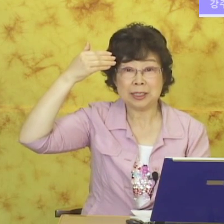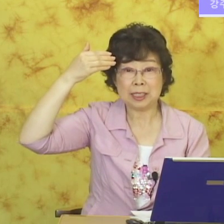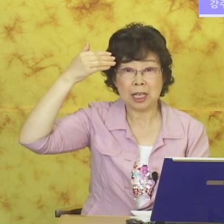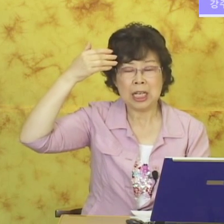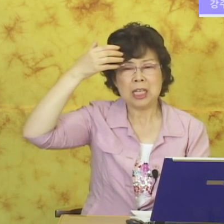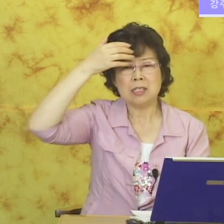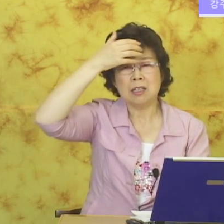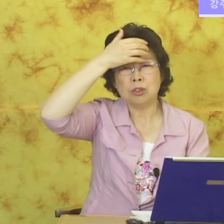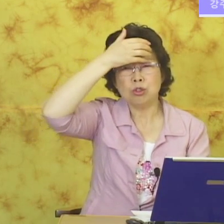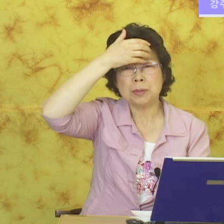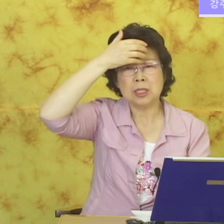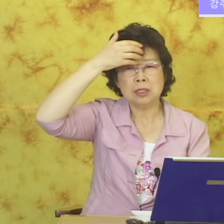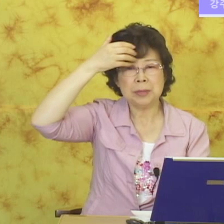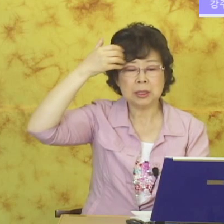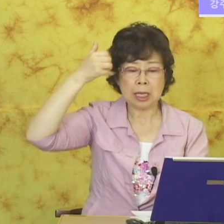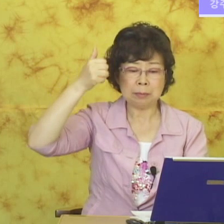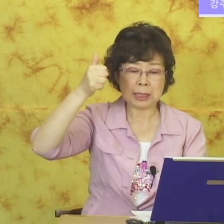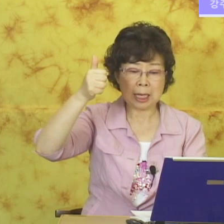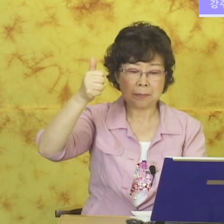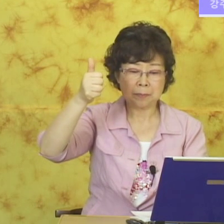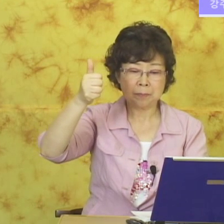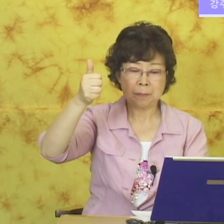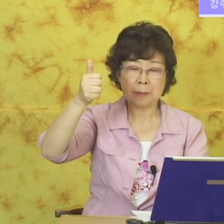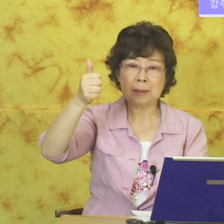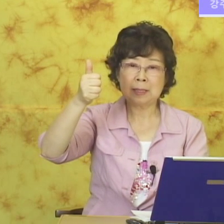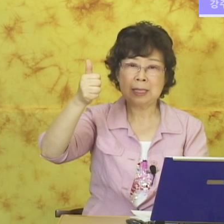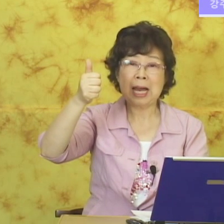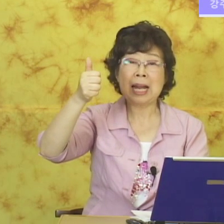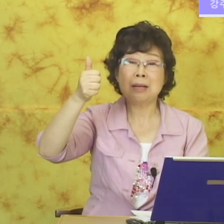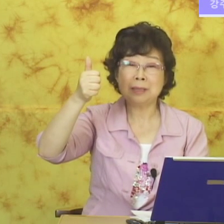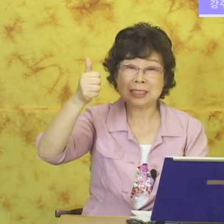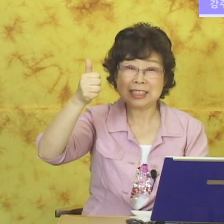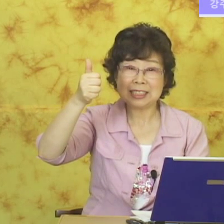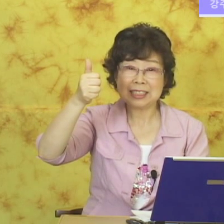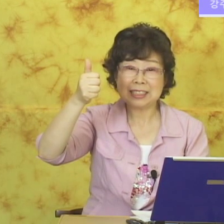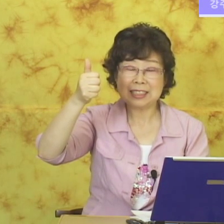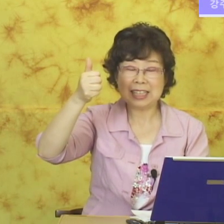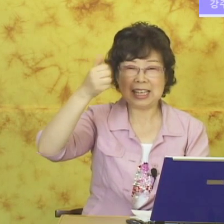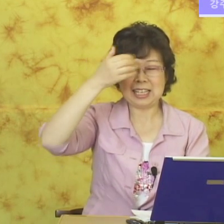이었죠. 이제는 주름 긁으면서 남자. 할아버지. 예.